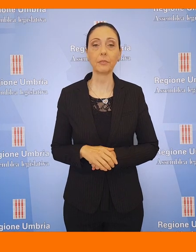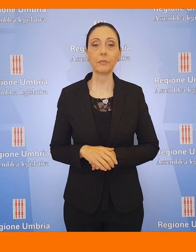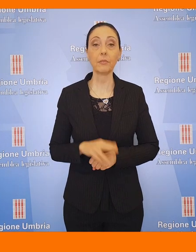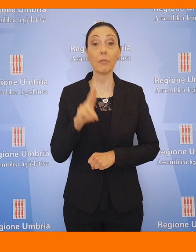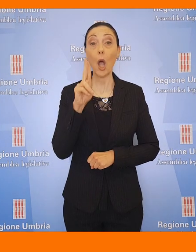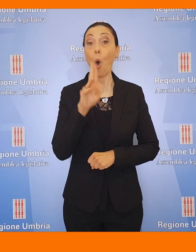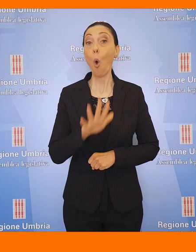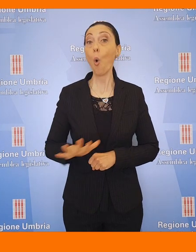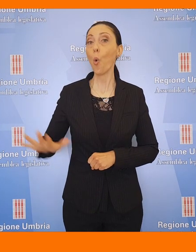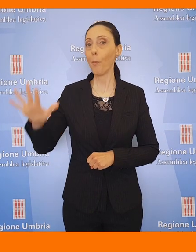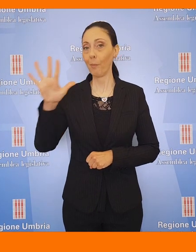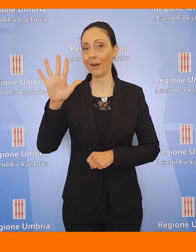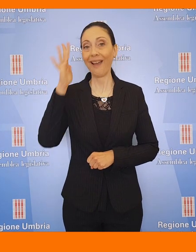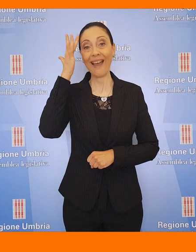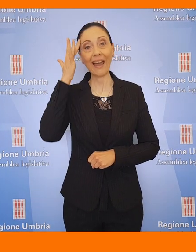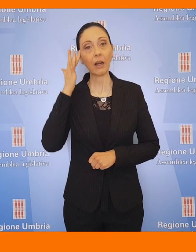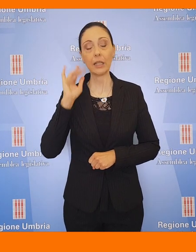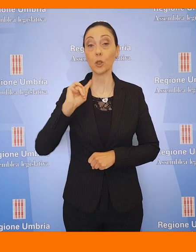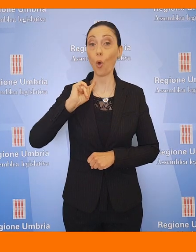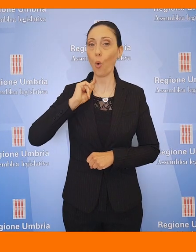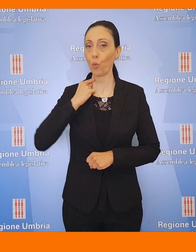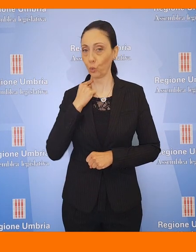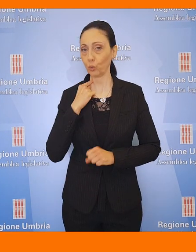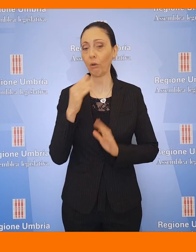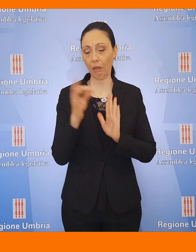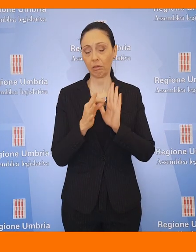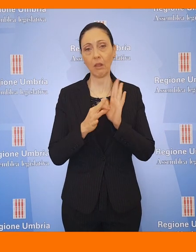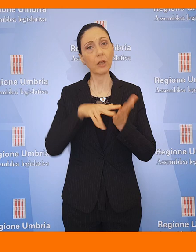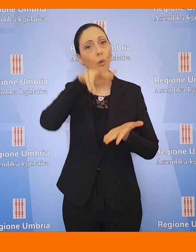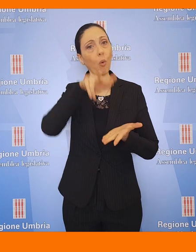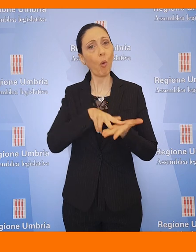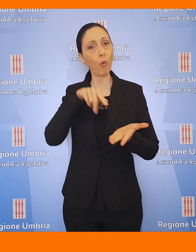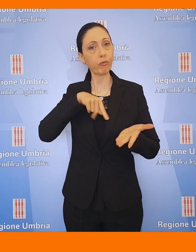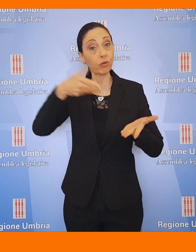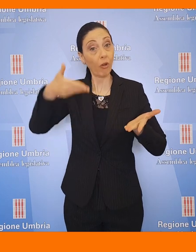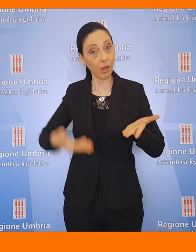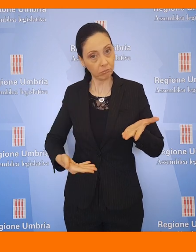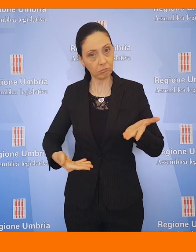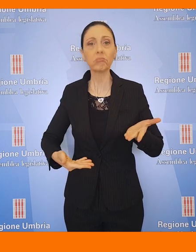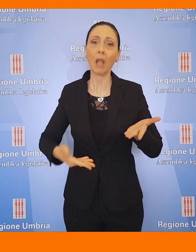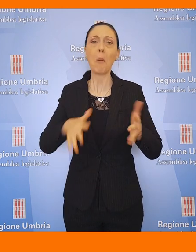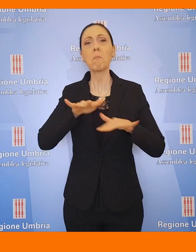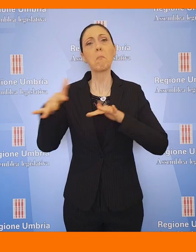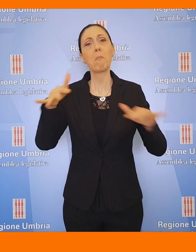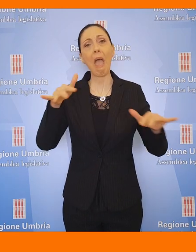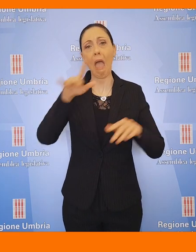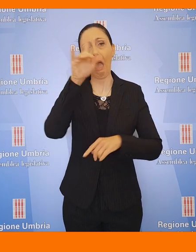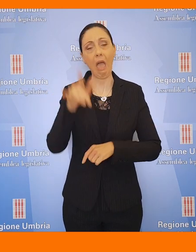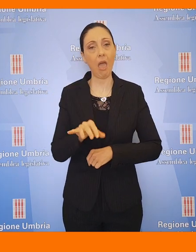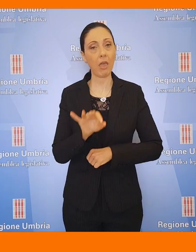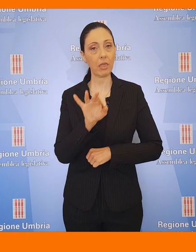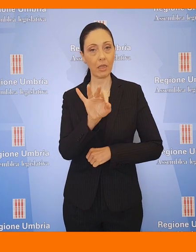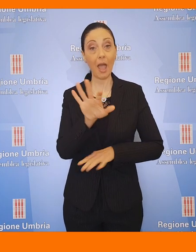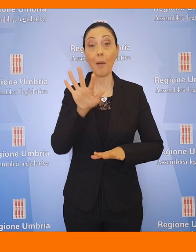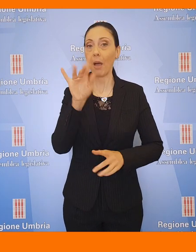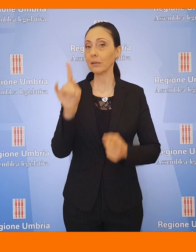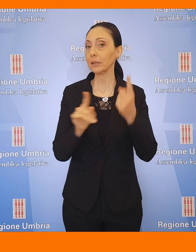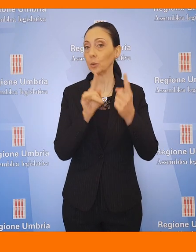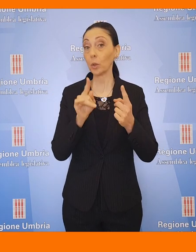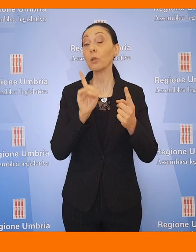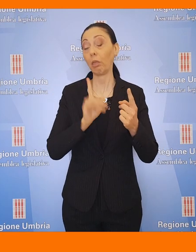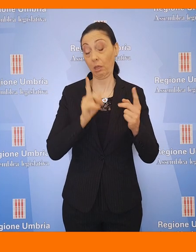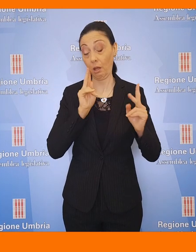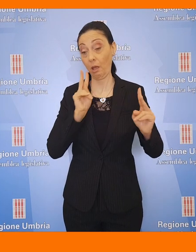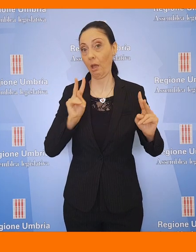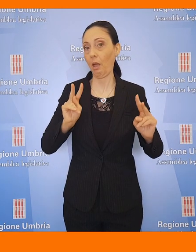L'Umbria rispetto a rischio di esposizione all'usura è, secondo dati ufficiali, attualmente nella media del centro Italia, ma la situazione è da tenere